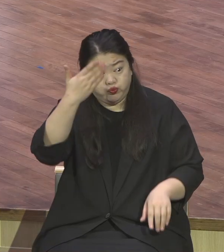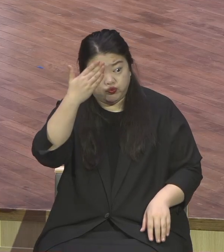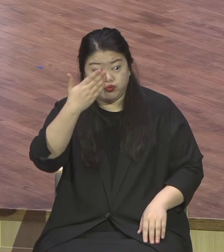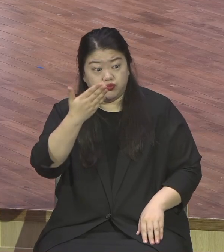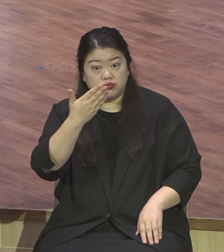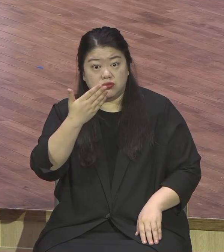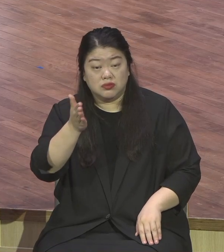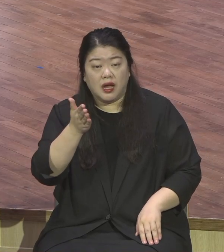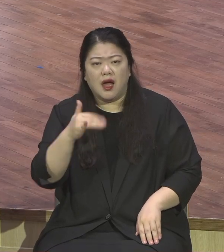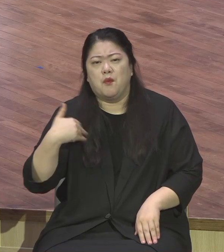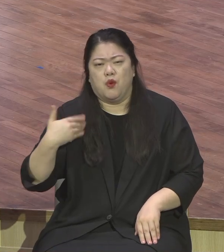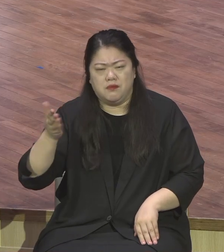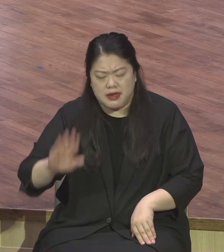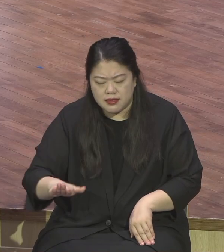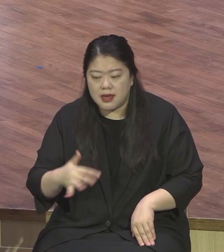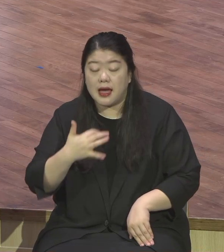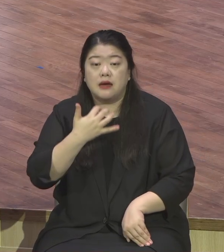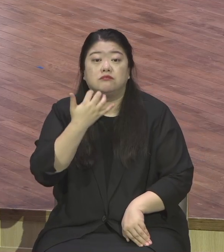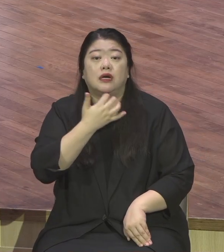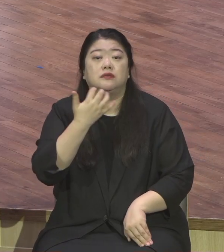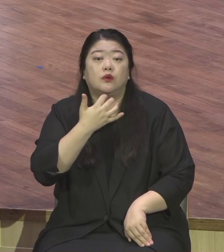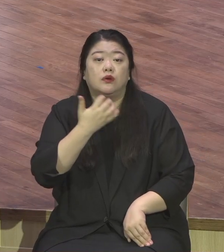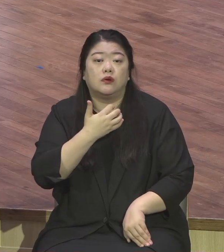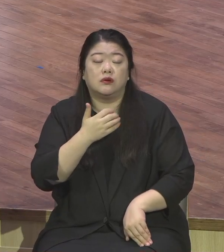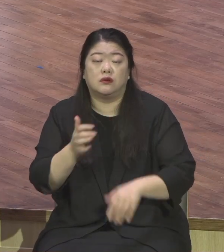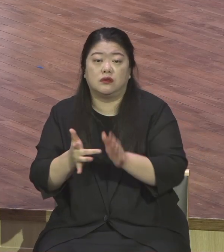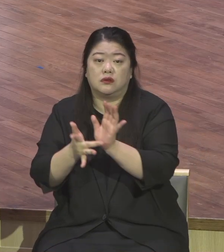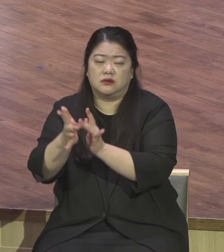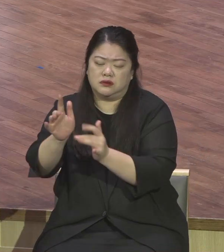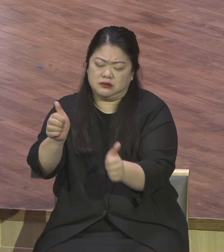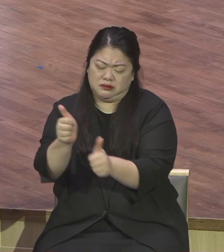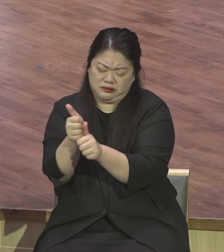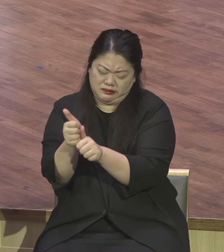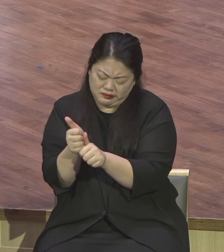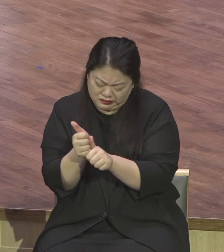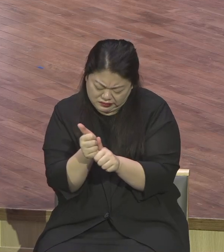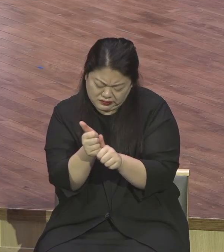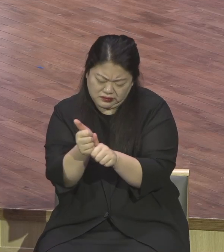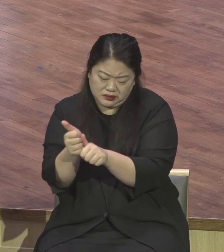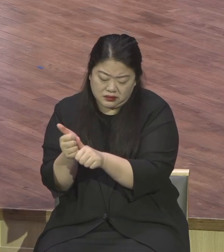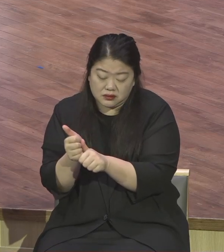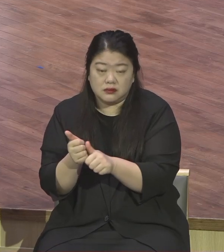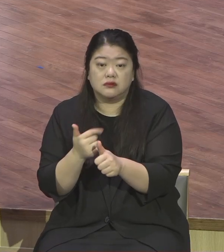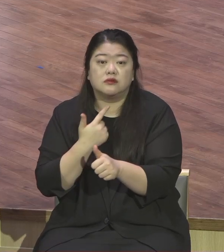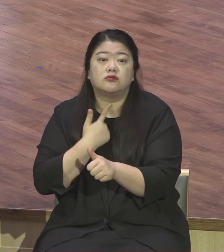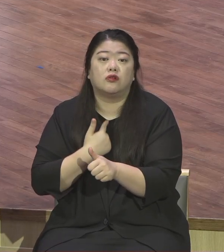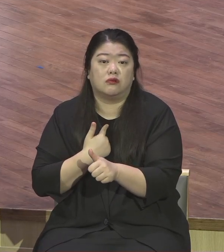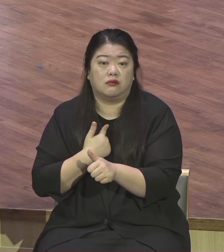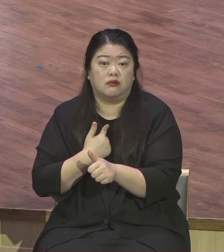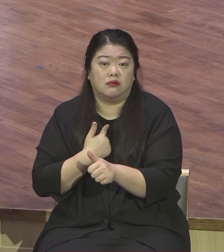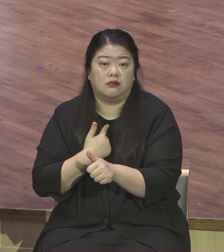예수님을 그렇게 부인하지 않겠다고